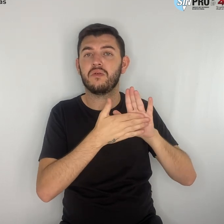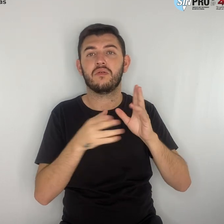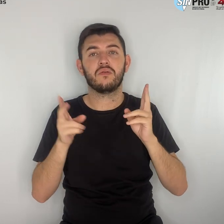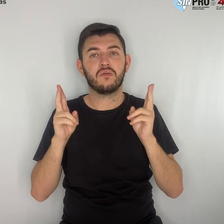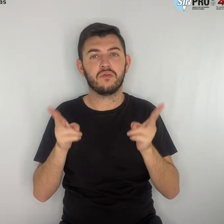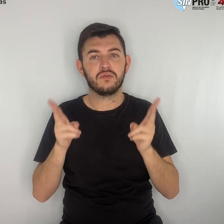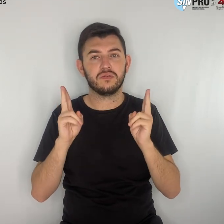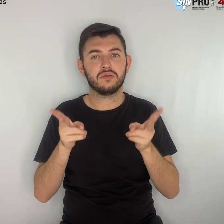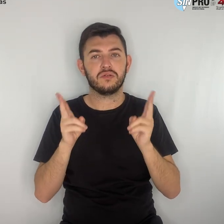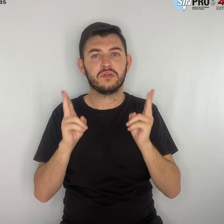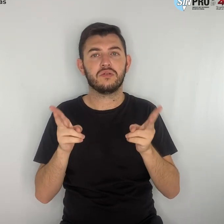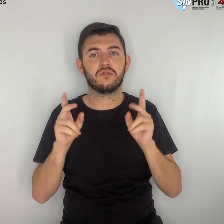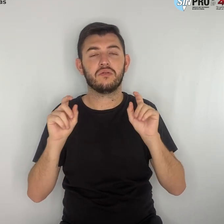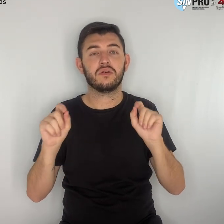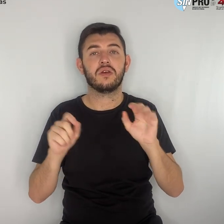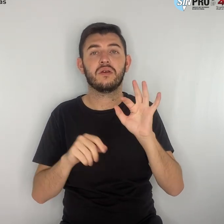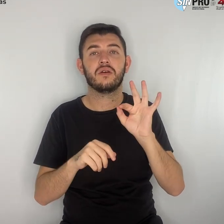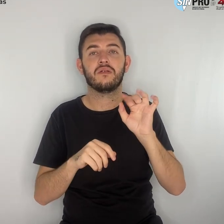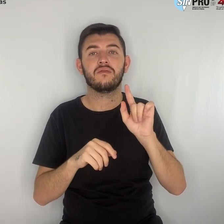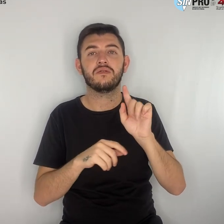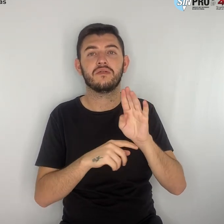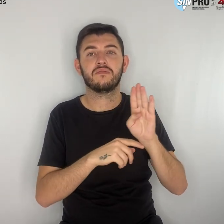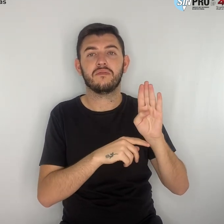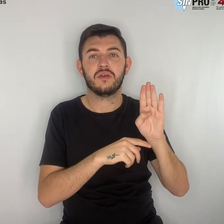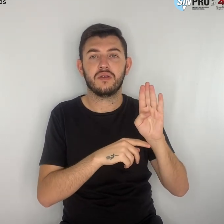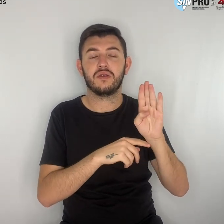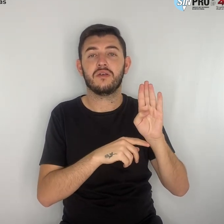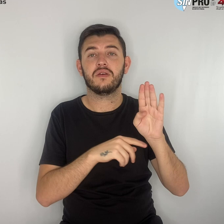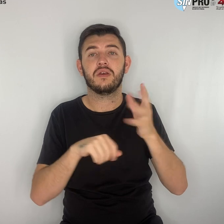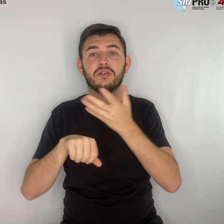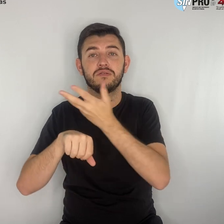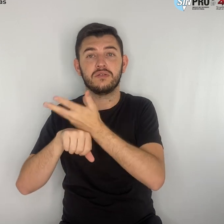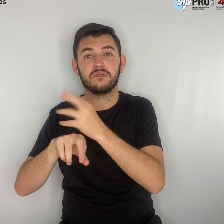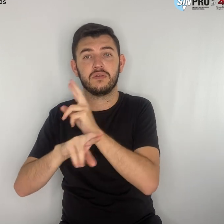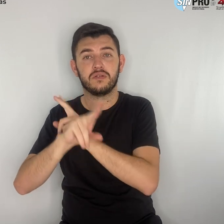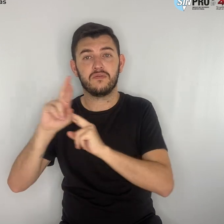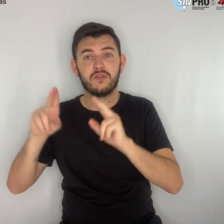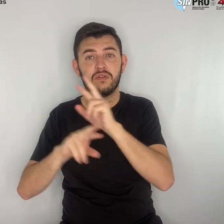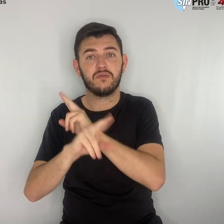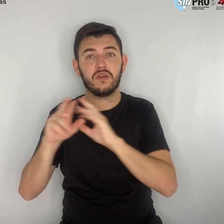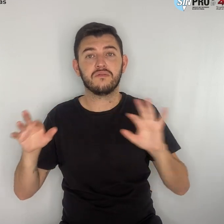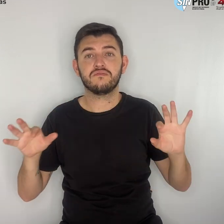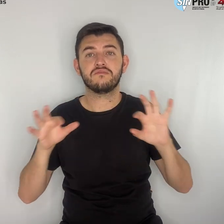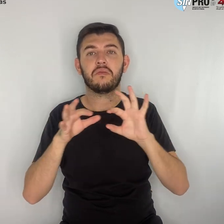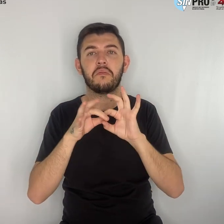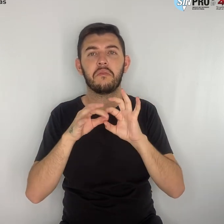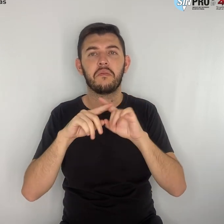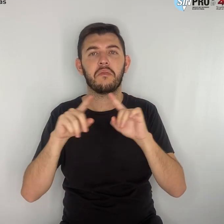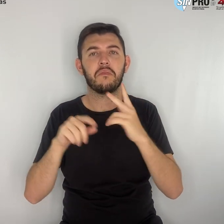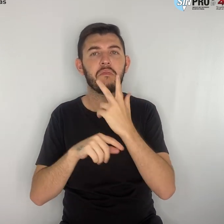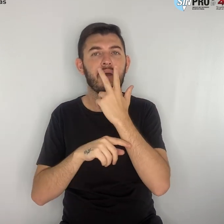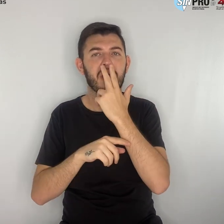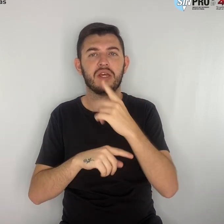FGB e as partes diversificadas, algo que havia sido superado em